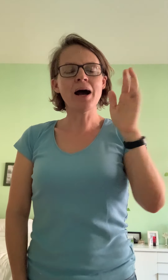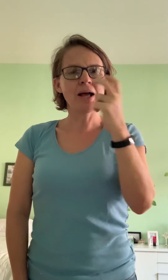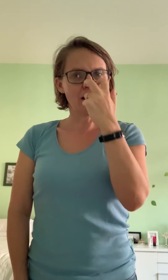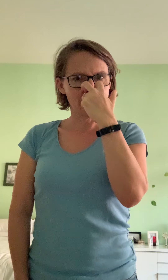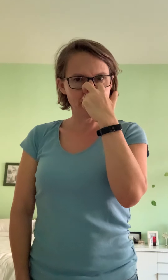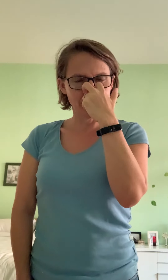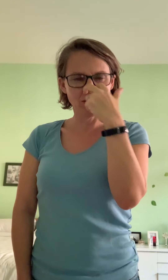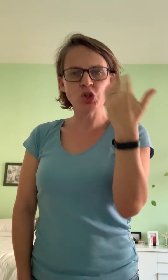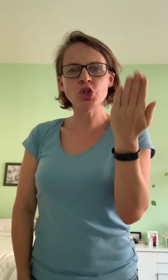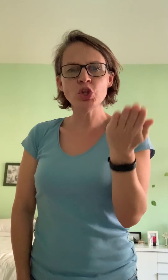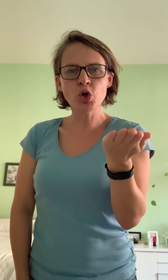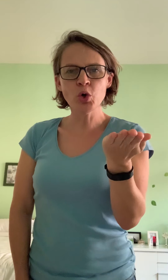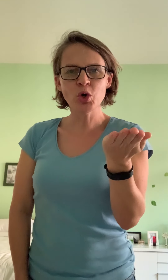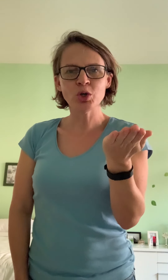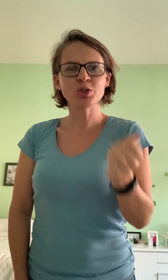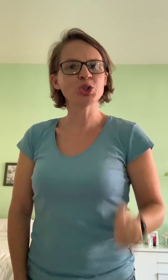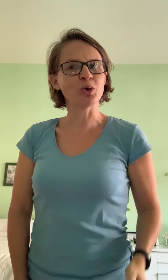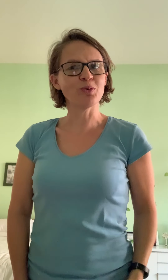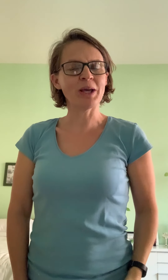Je refais. refais.